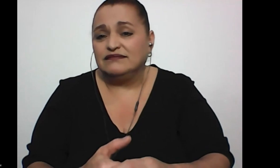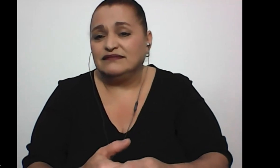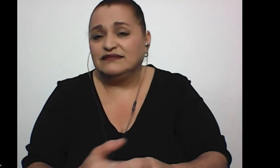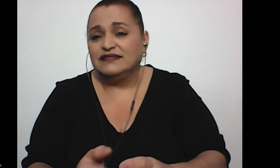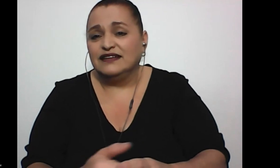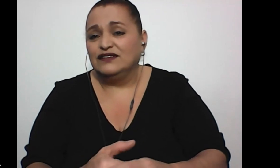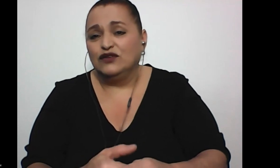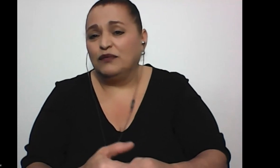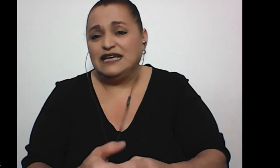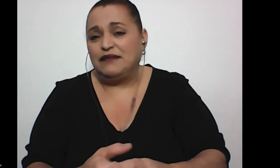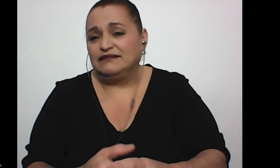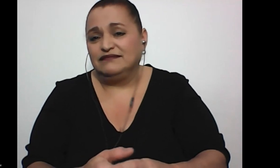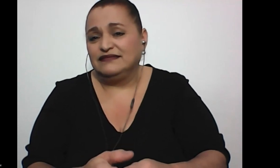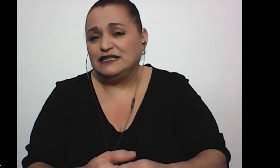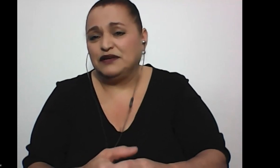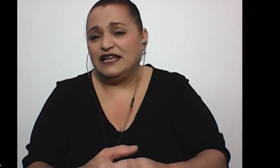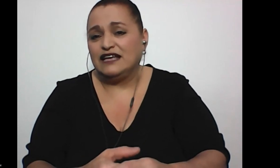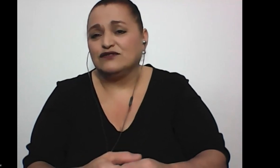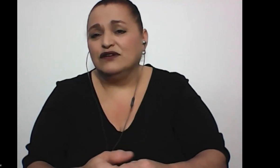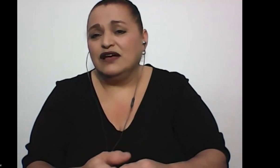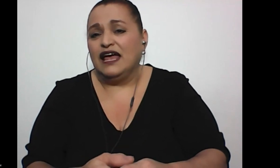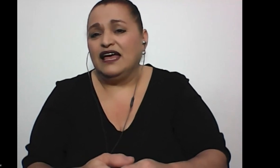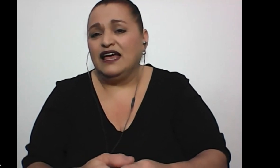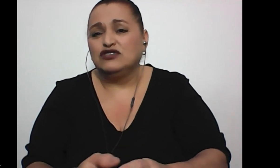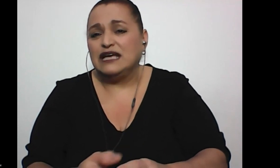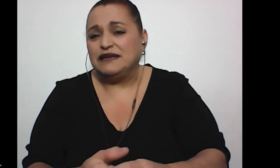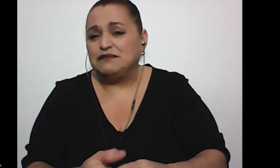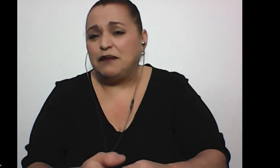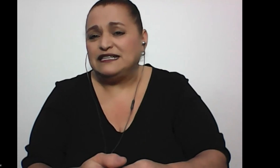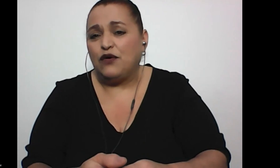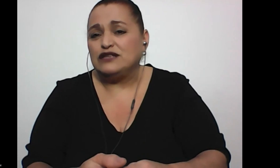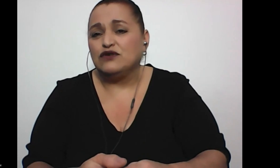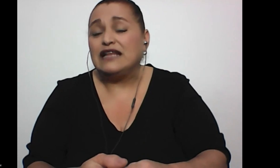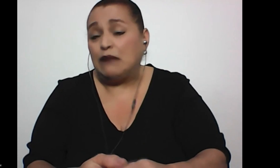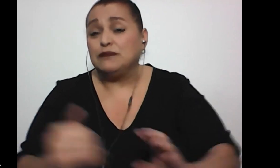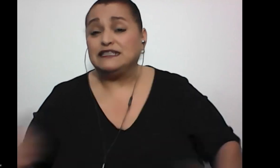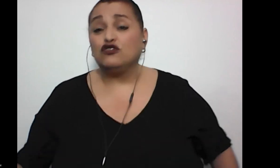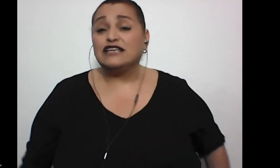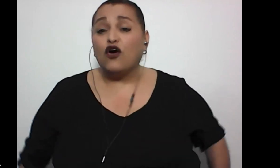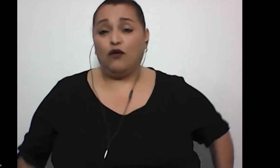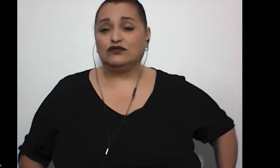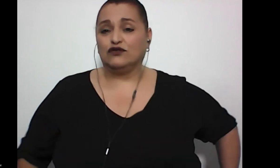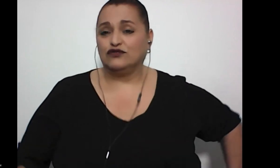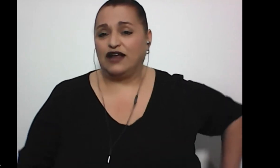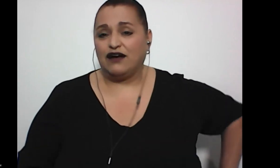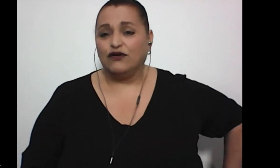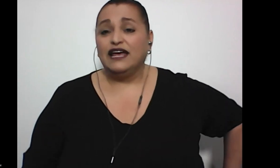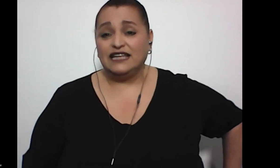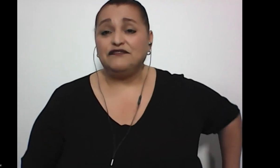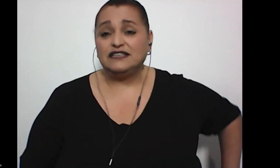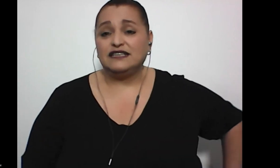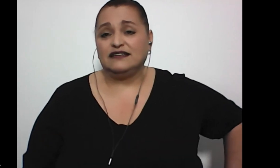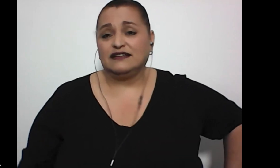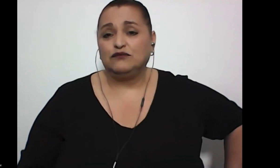llaman, no me llaman después de eso. Muchas veces me ha pasado eso, muchas veces no sé cómo solucionar,